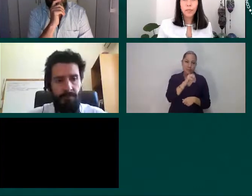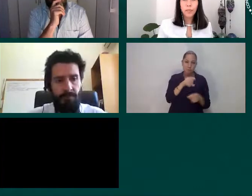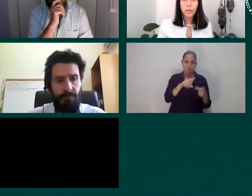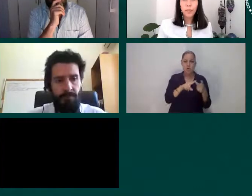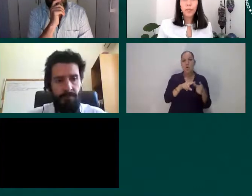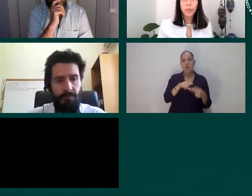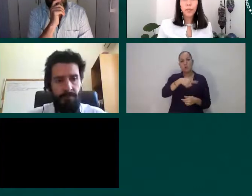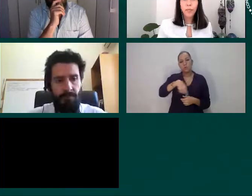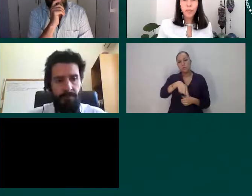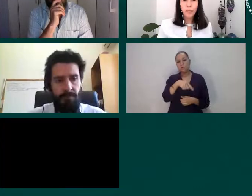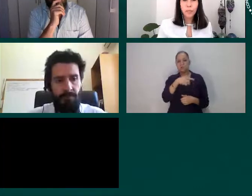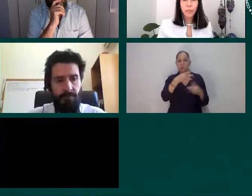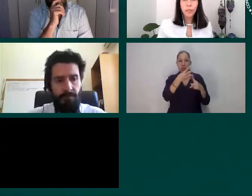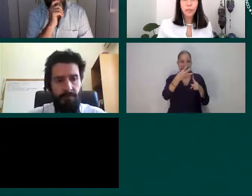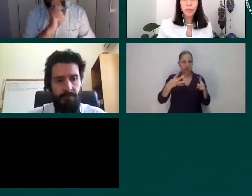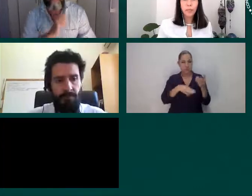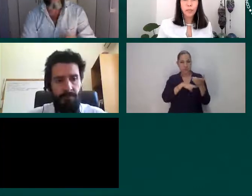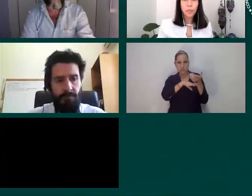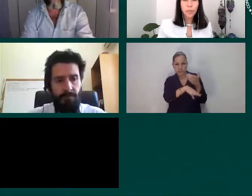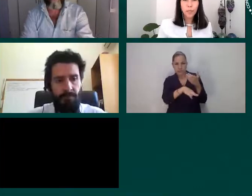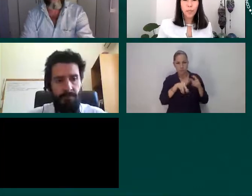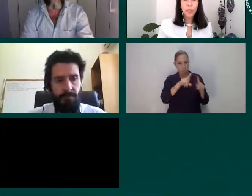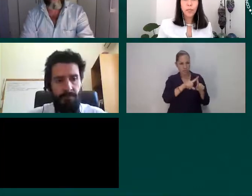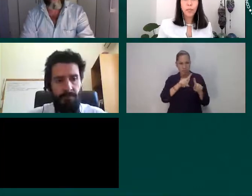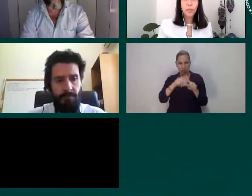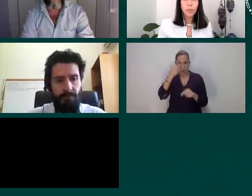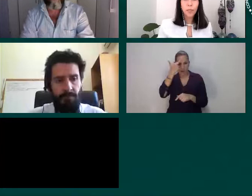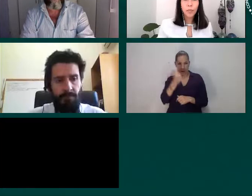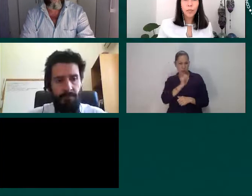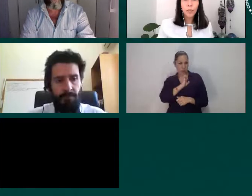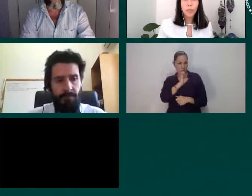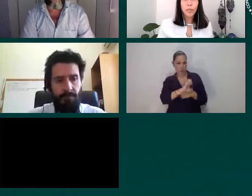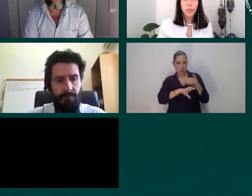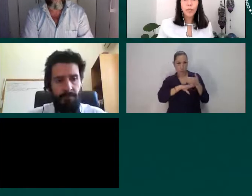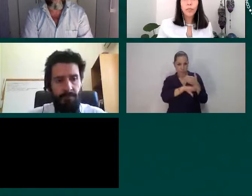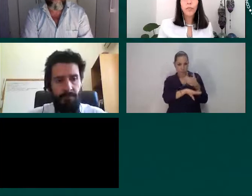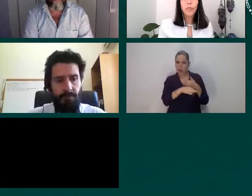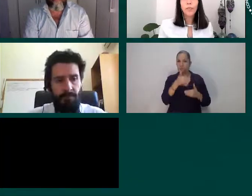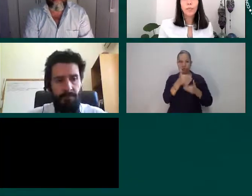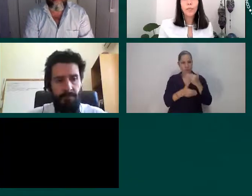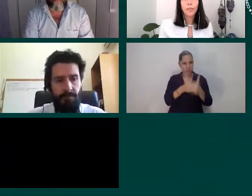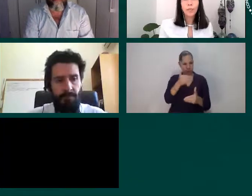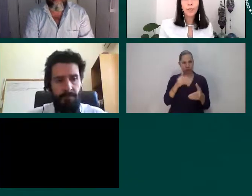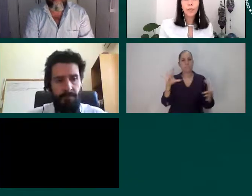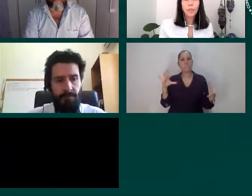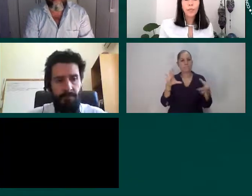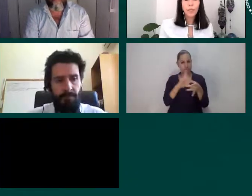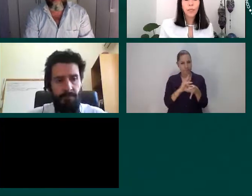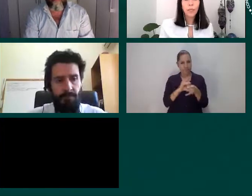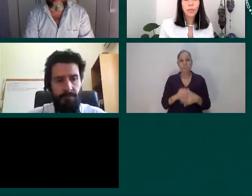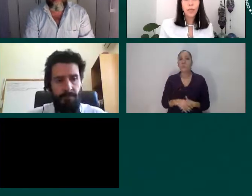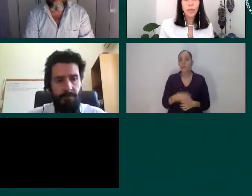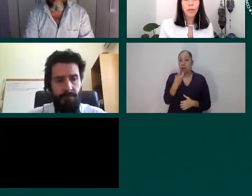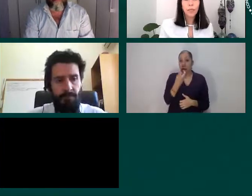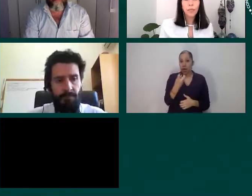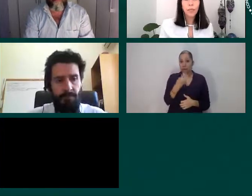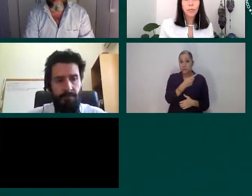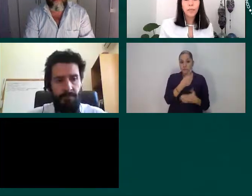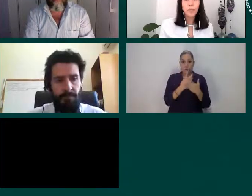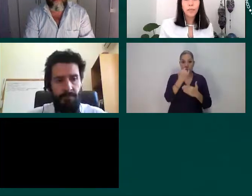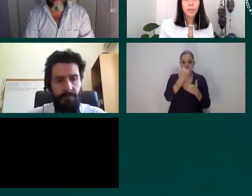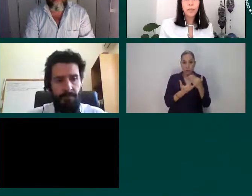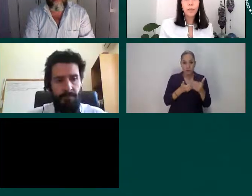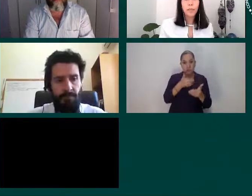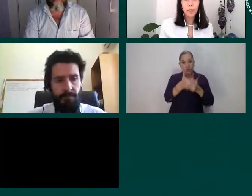Este proyecto está encaminado a hacer que la movilidad humana se vea como una oportunidad para las ciudades en términos